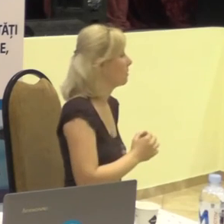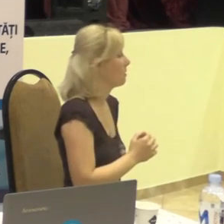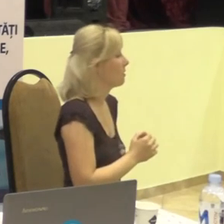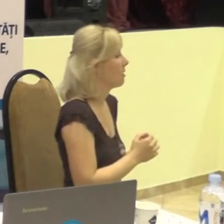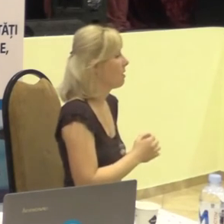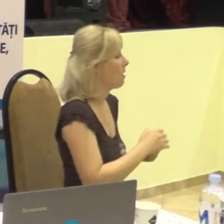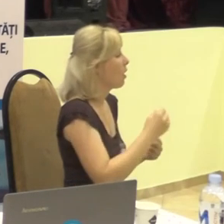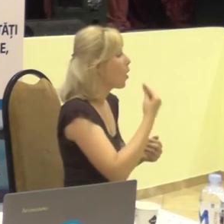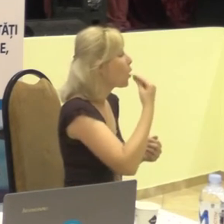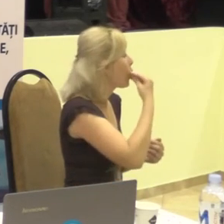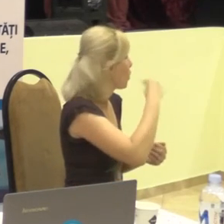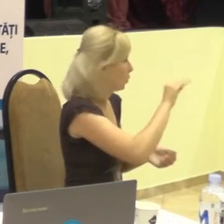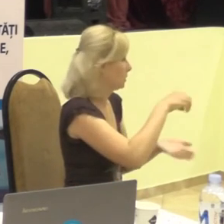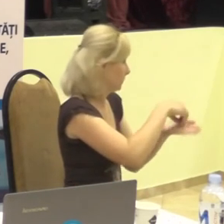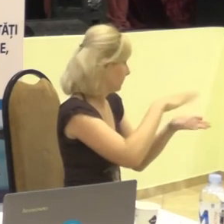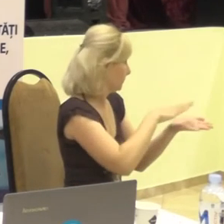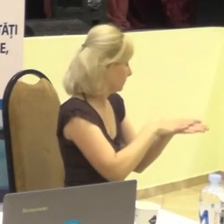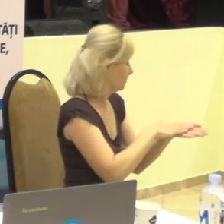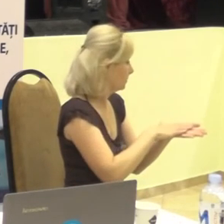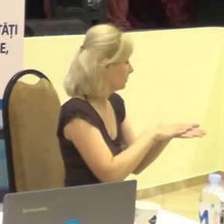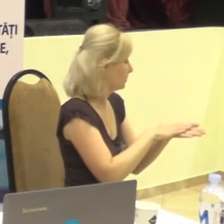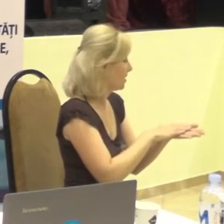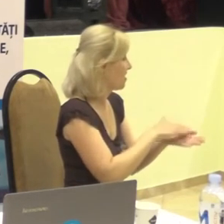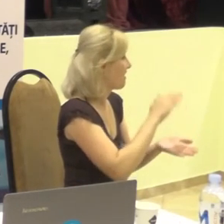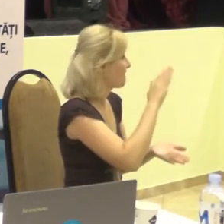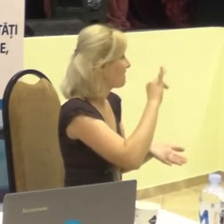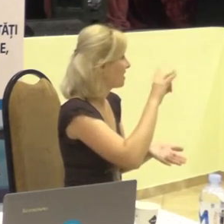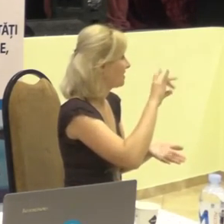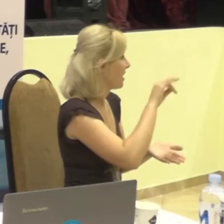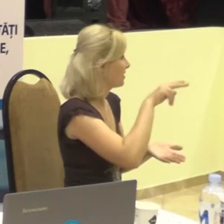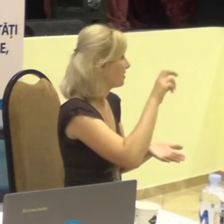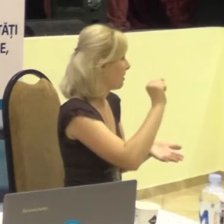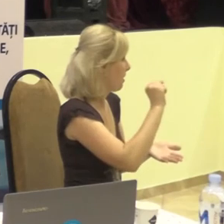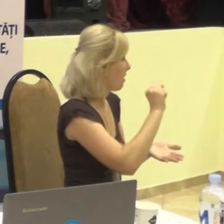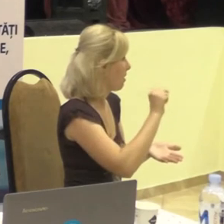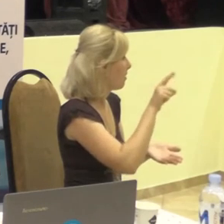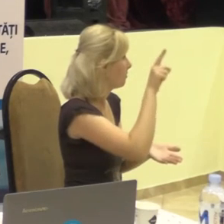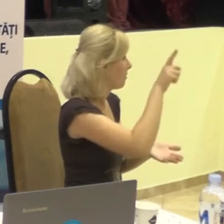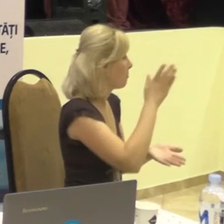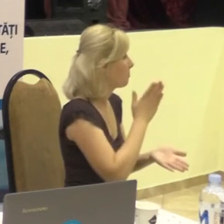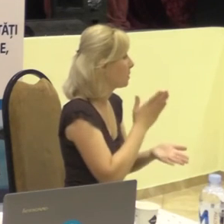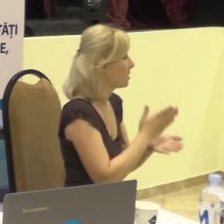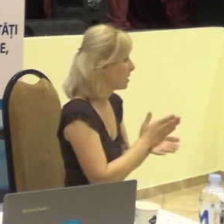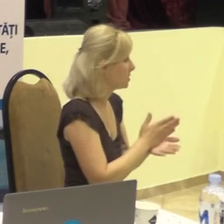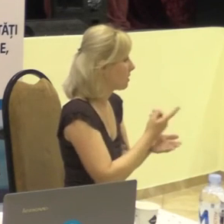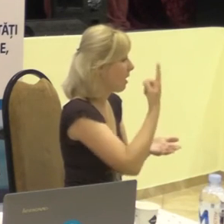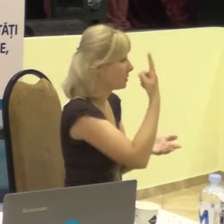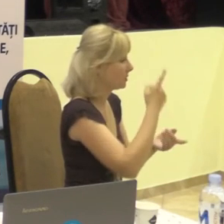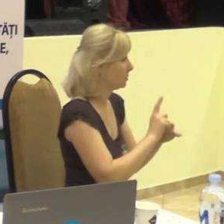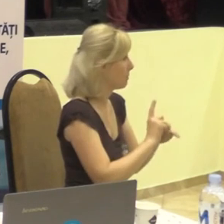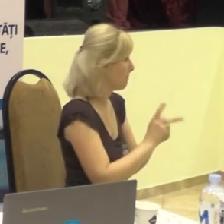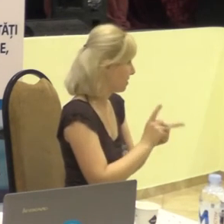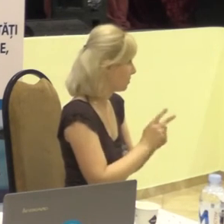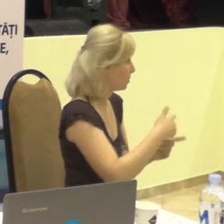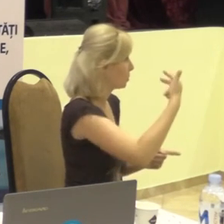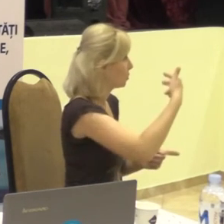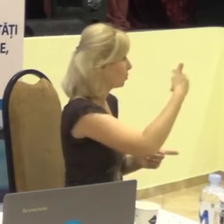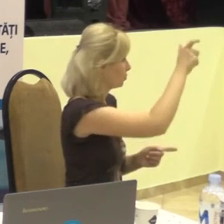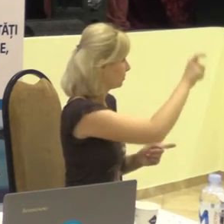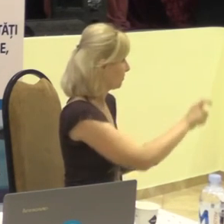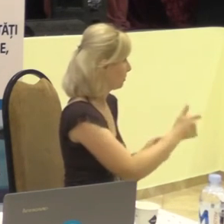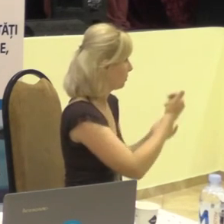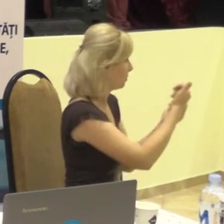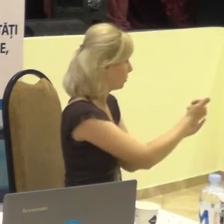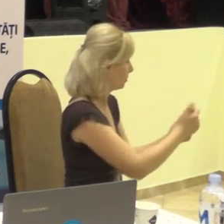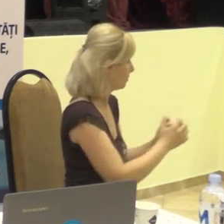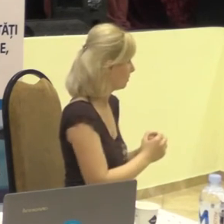înregistrat în Finlanda, unde există un translator pentru 30 de persoane cu